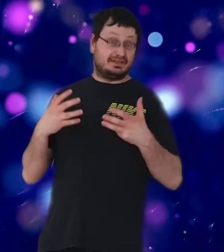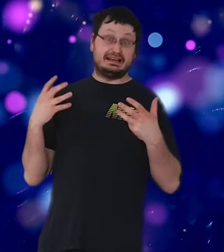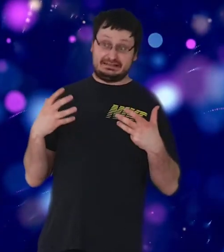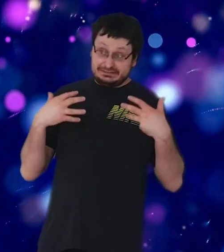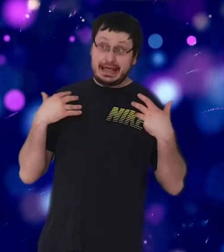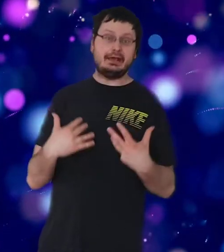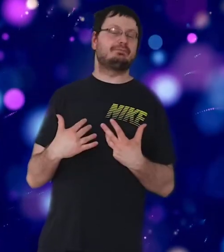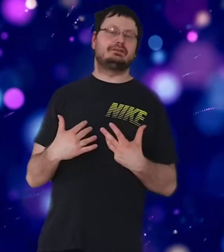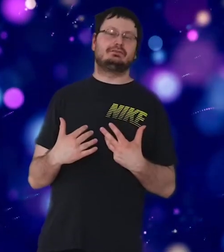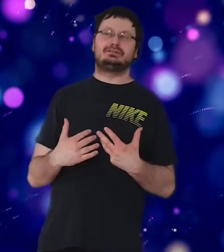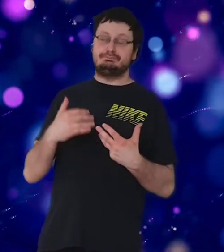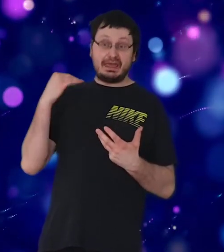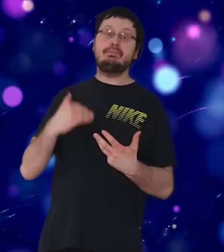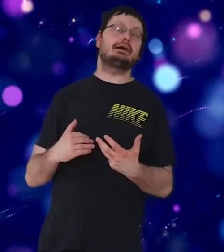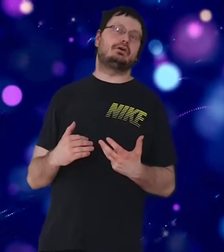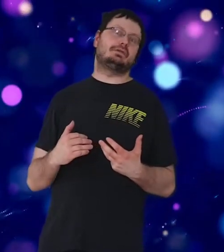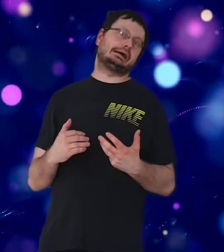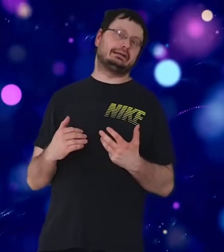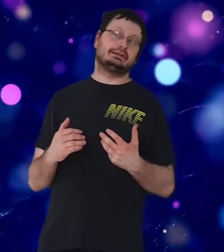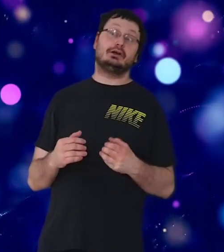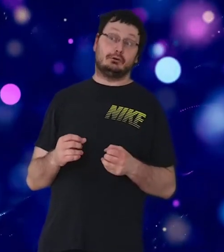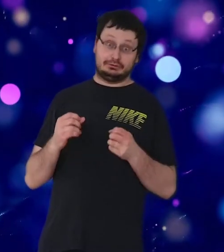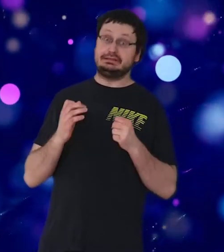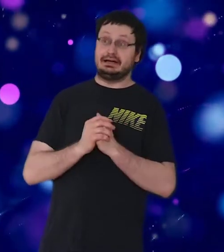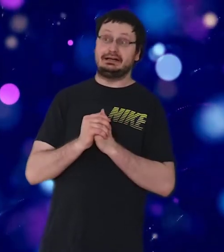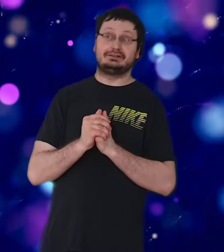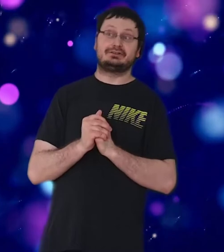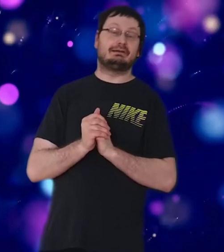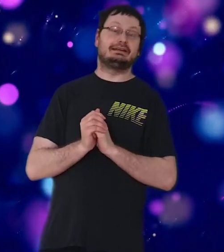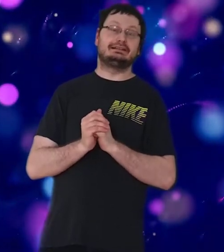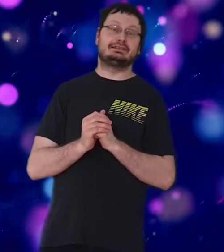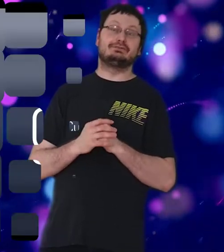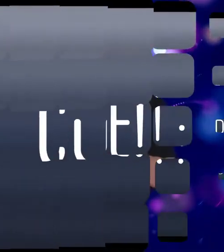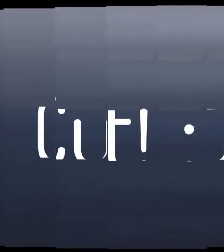weil er das lebt, vom Baby auf an, und ja, ihr könnt meine Eltern fragen.